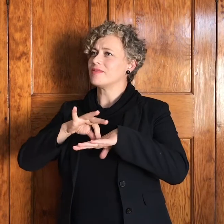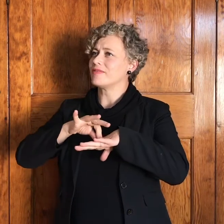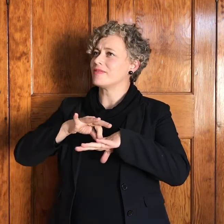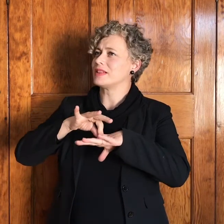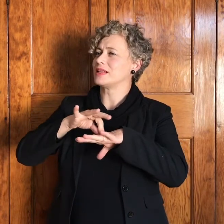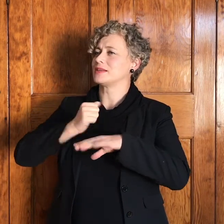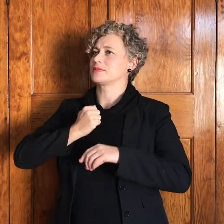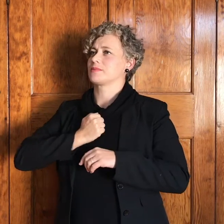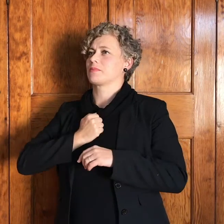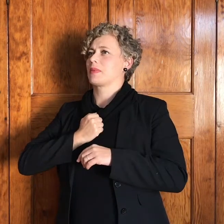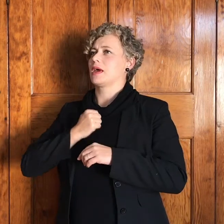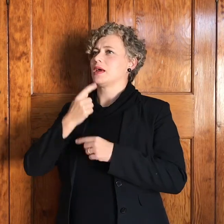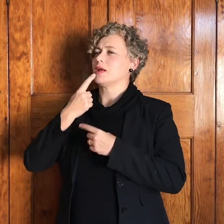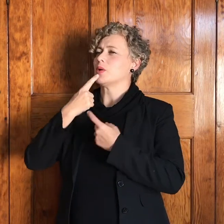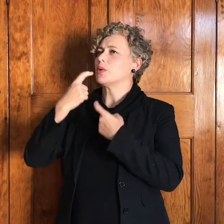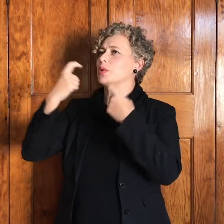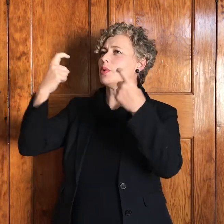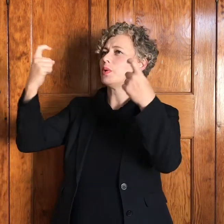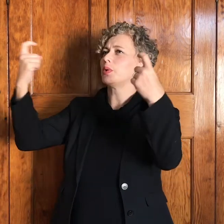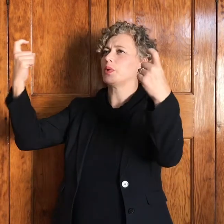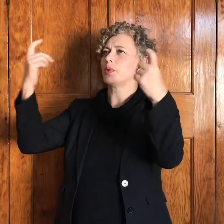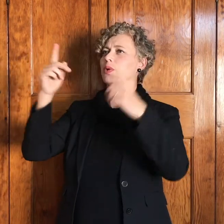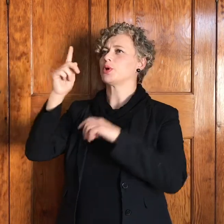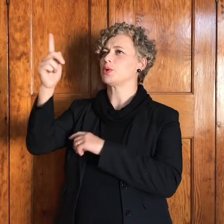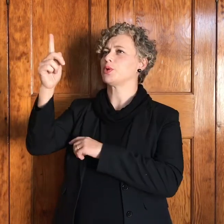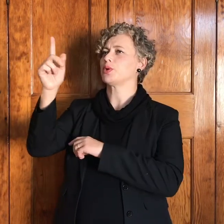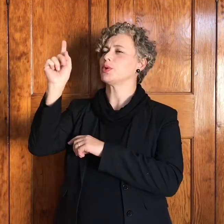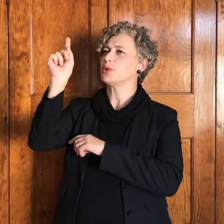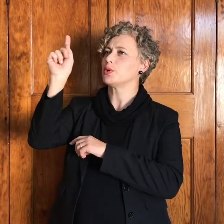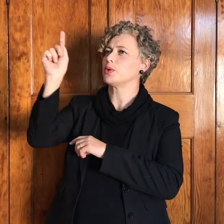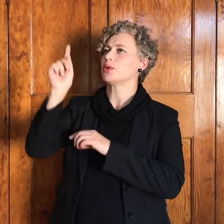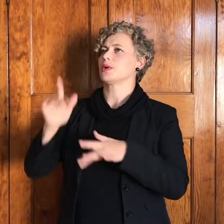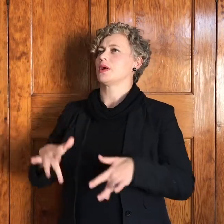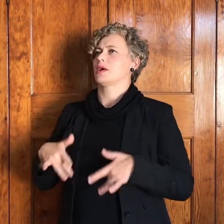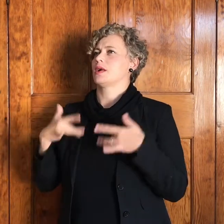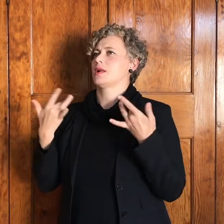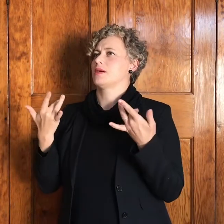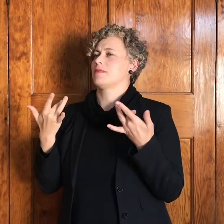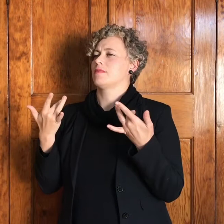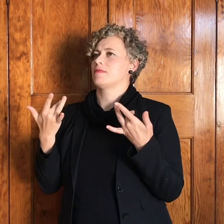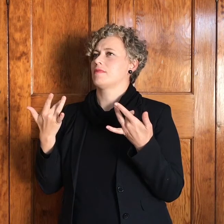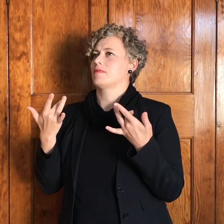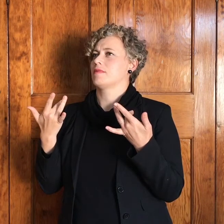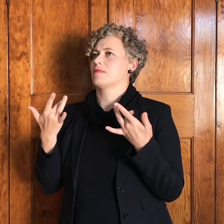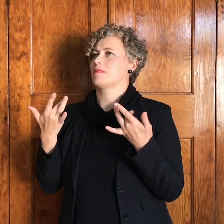wat leef, verlangend uit. U is vir ons een geheim,